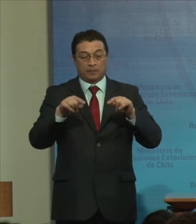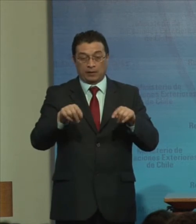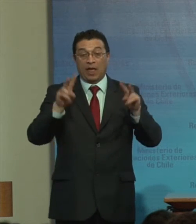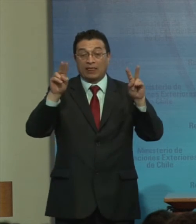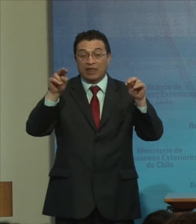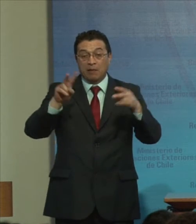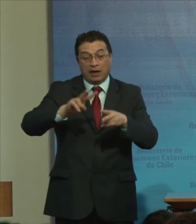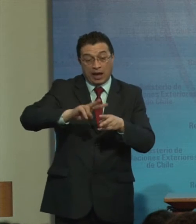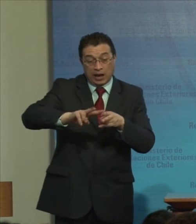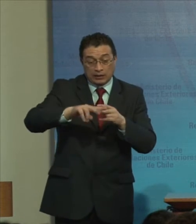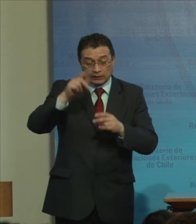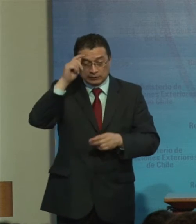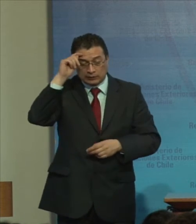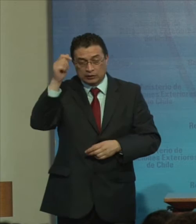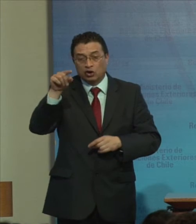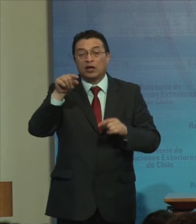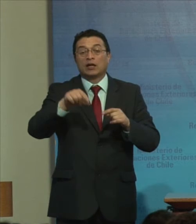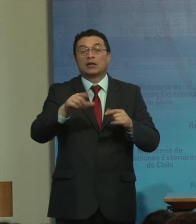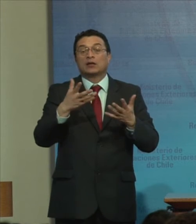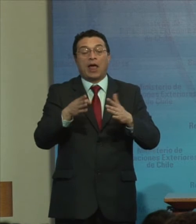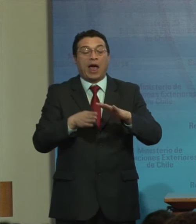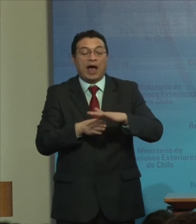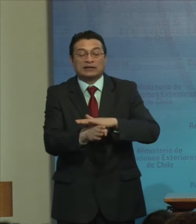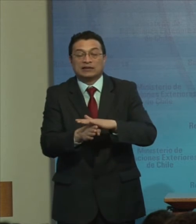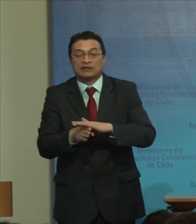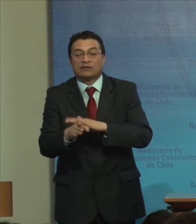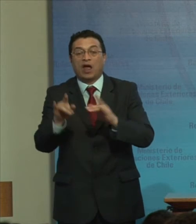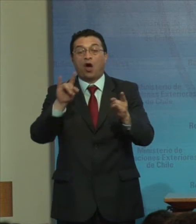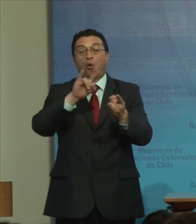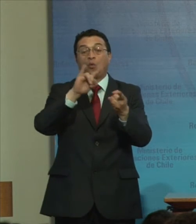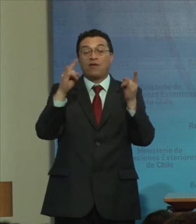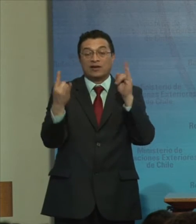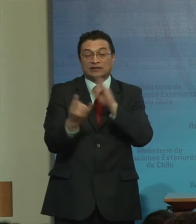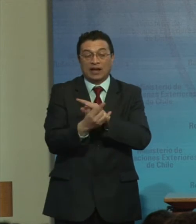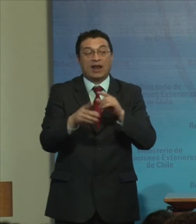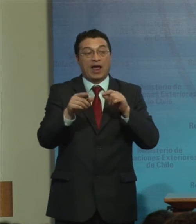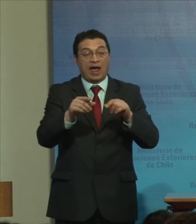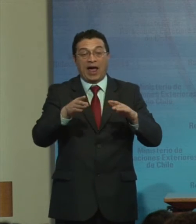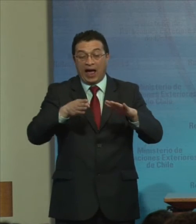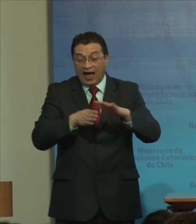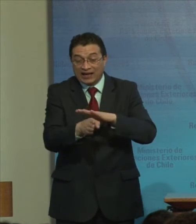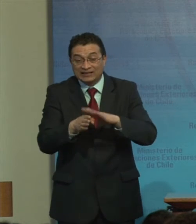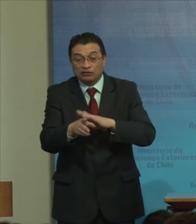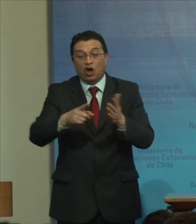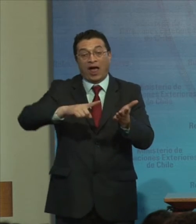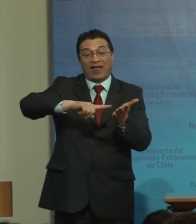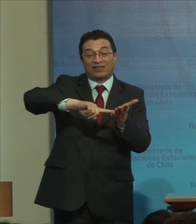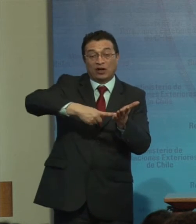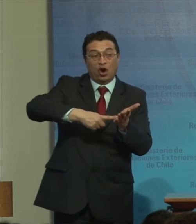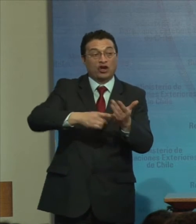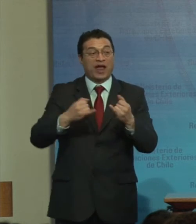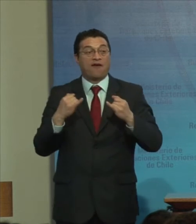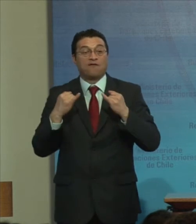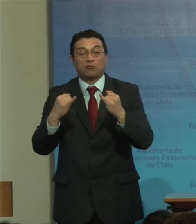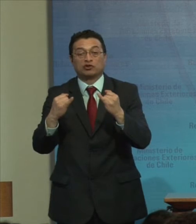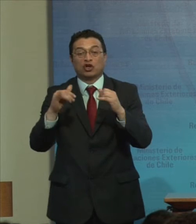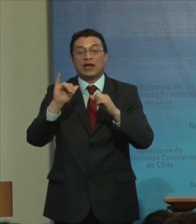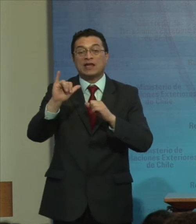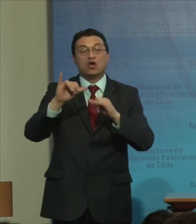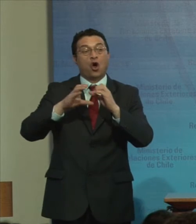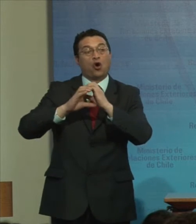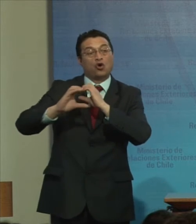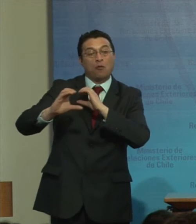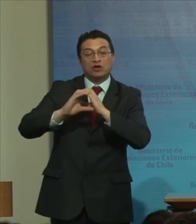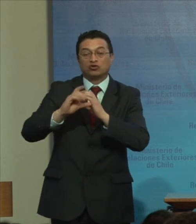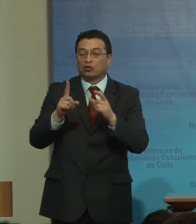creación De las condiciones De accesibilidad Universal El acceso A la tecnología De la información Y la comunicación